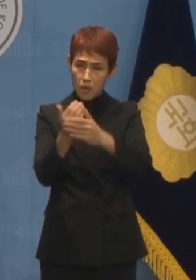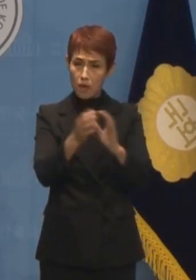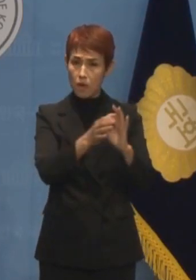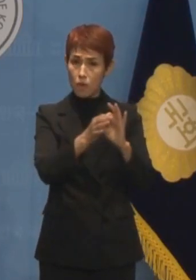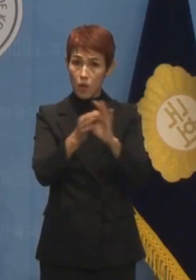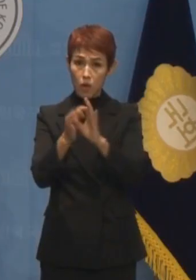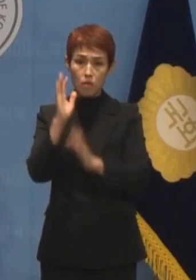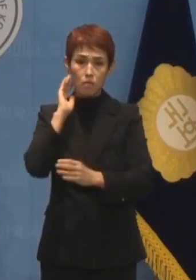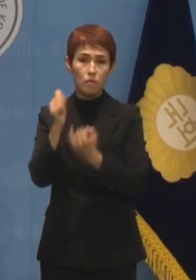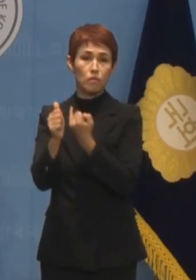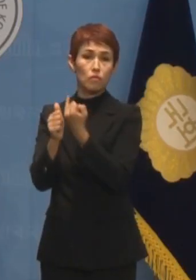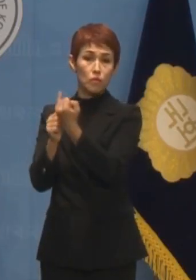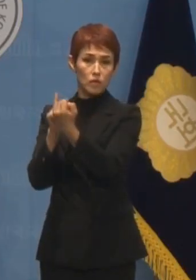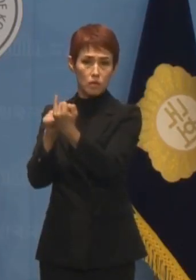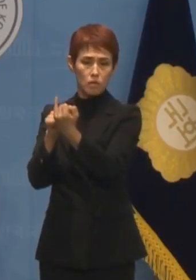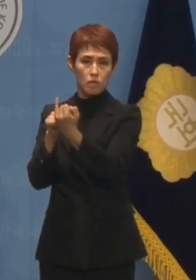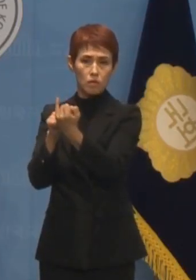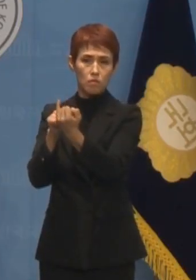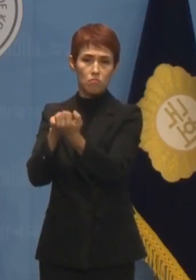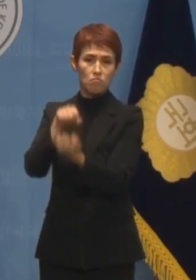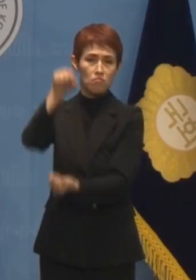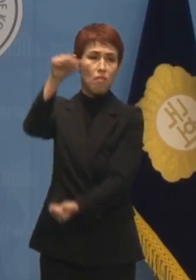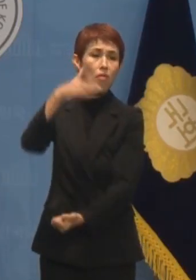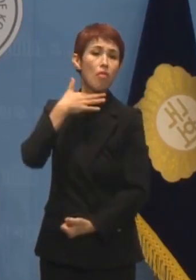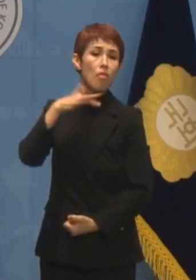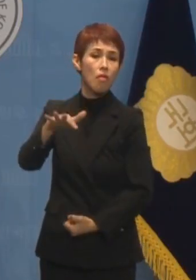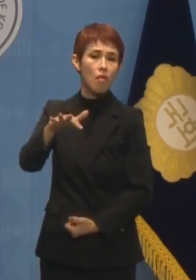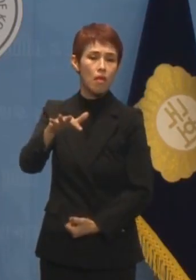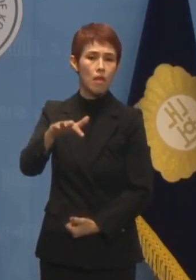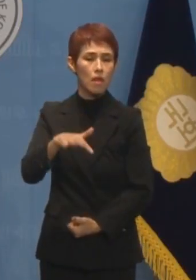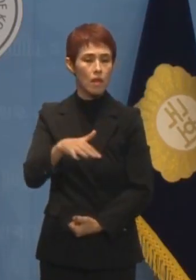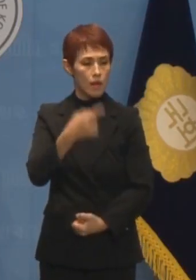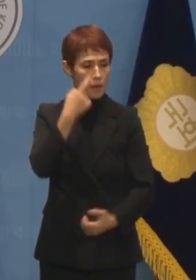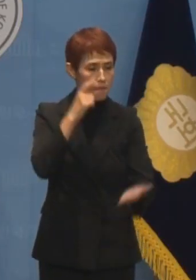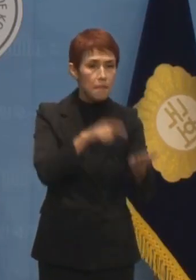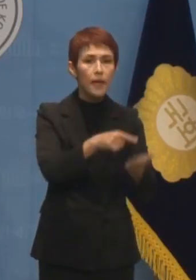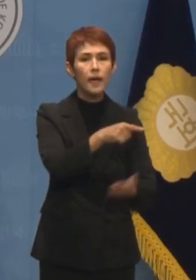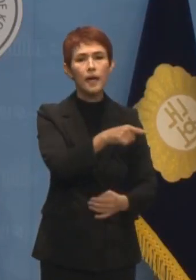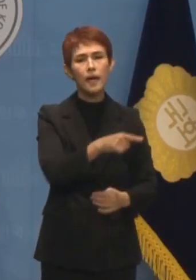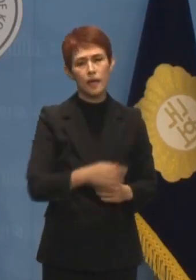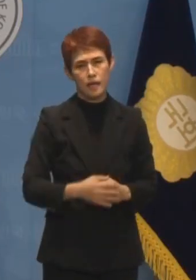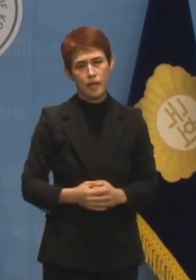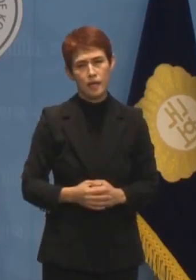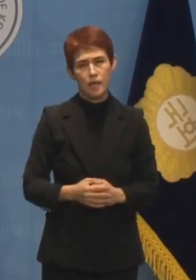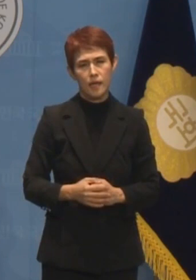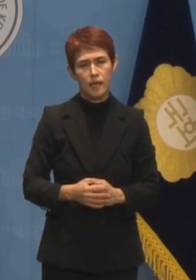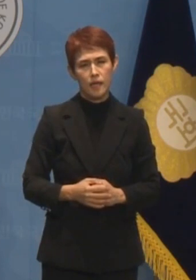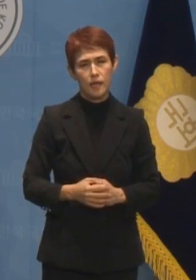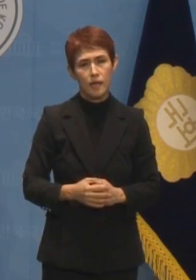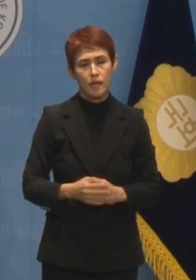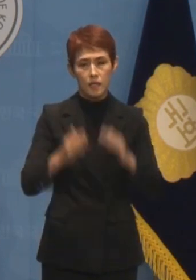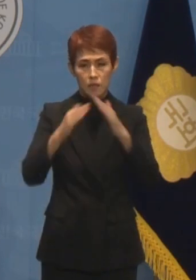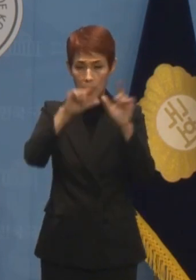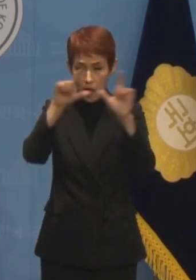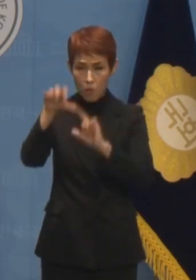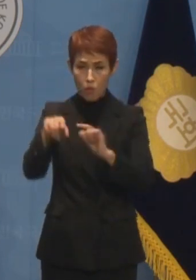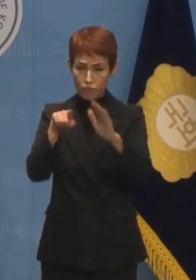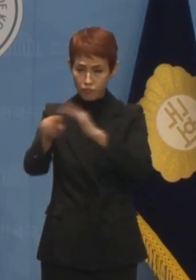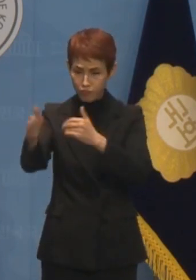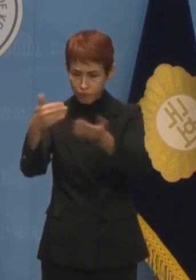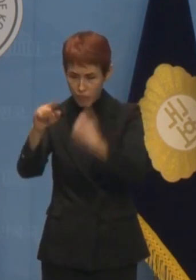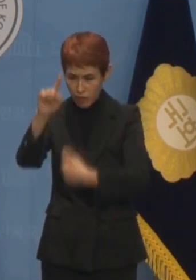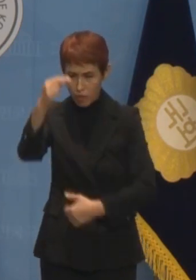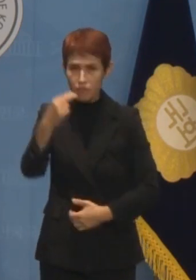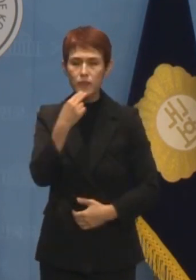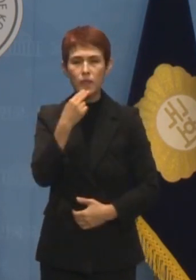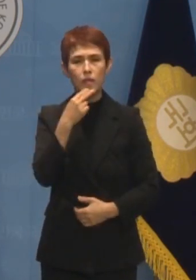김건희 여사에 대한 영장을 청구한 적 없다는 사실이 드러났습니다. 주거지에 대한 압수수색조차 한